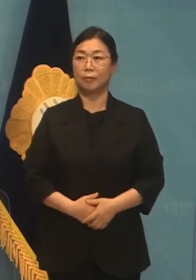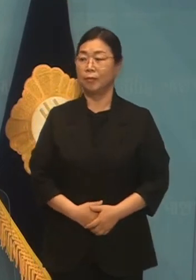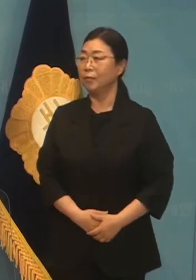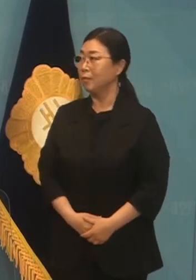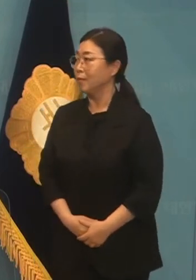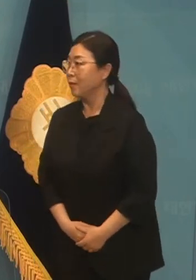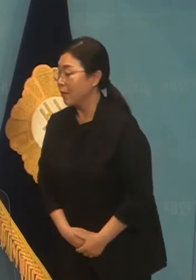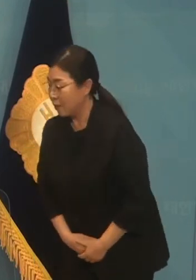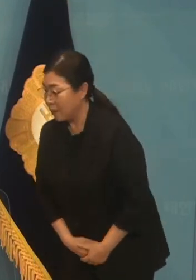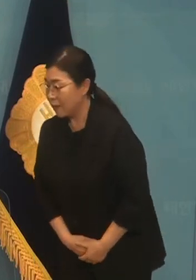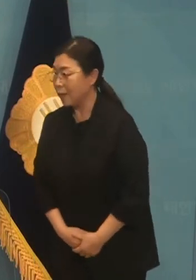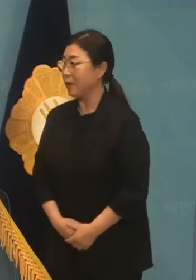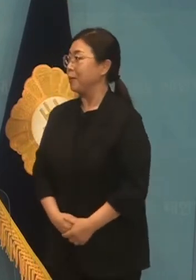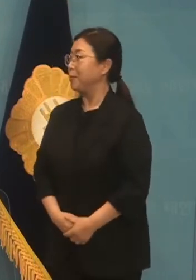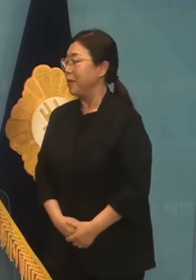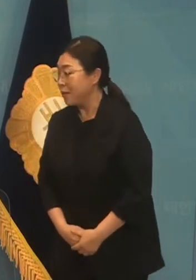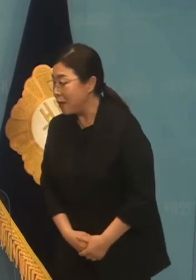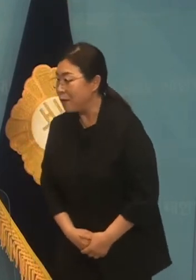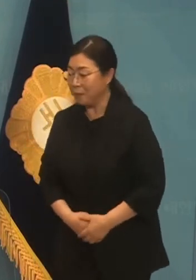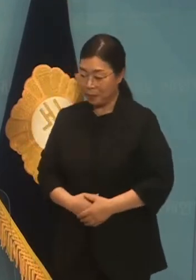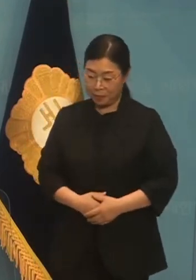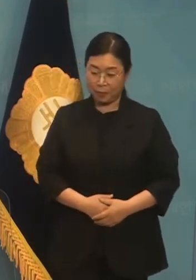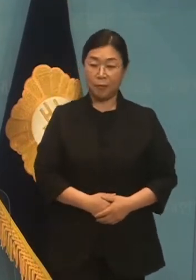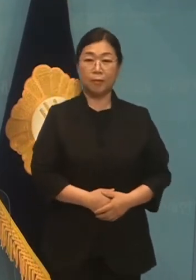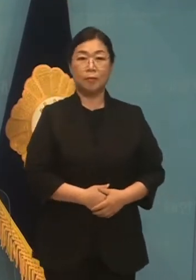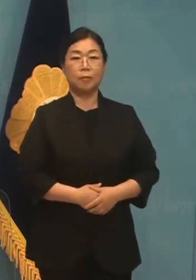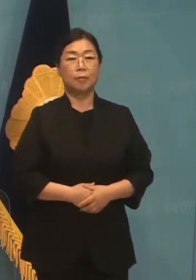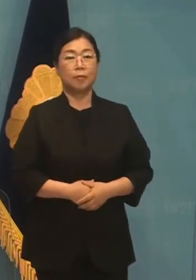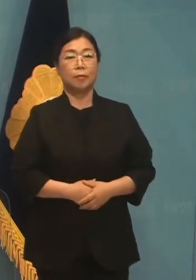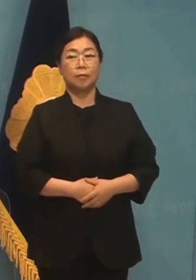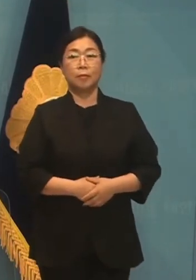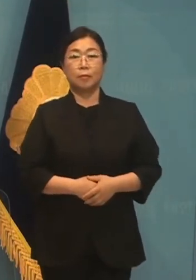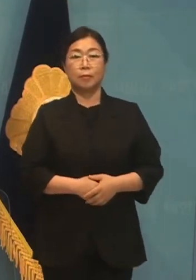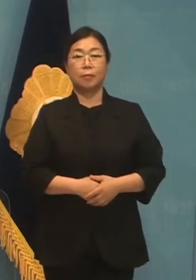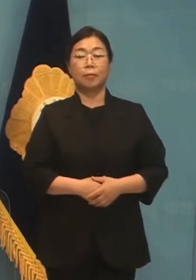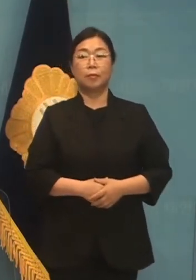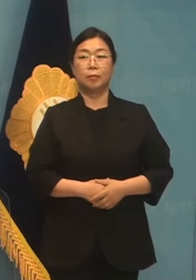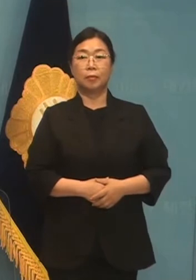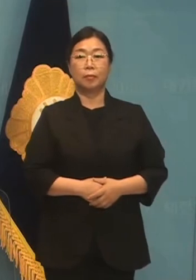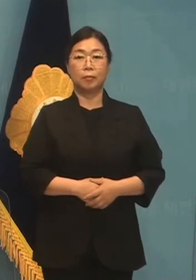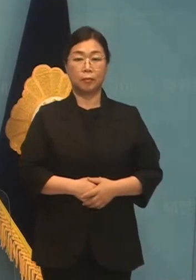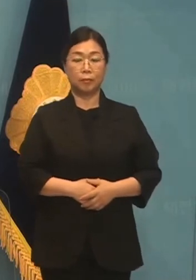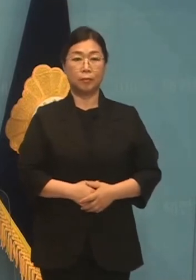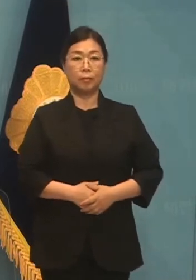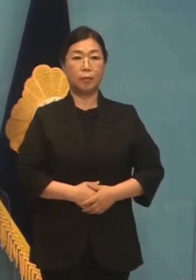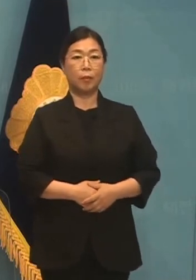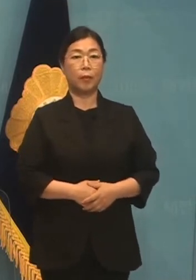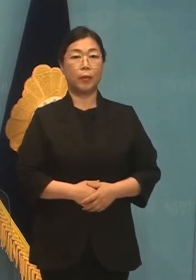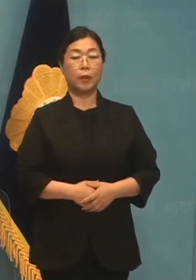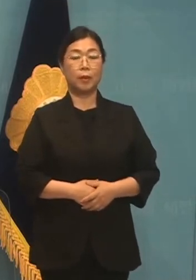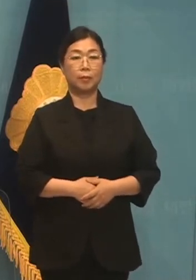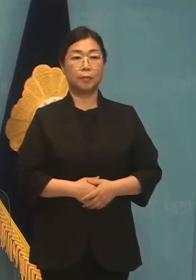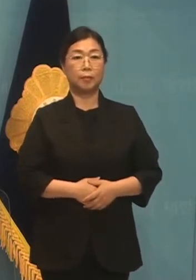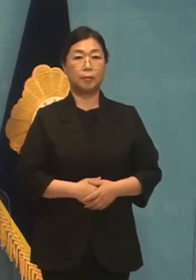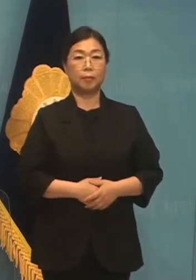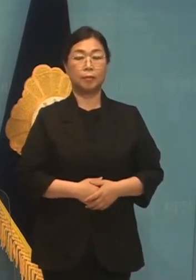4 5 5 5